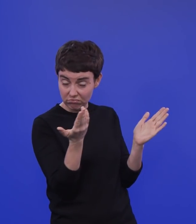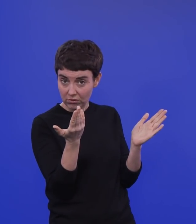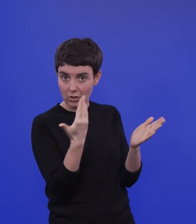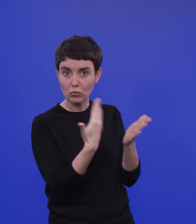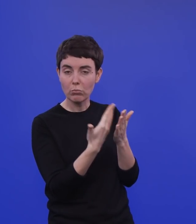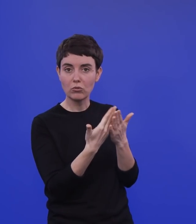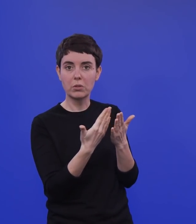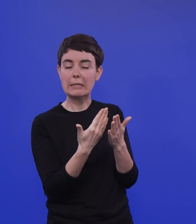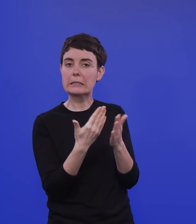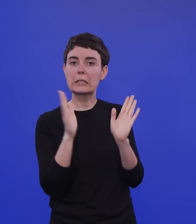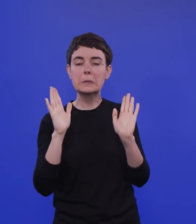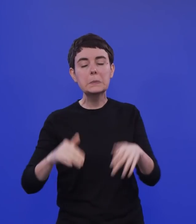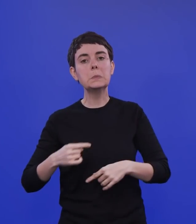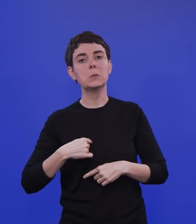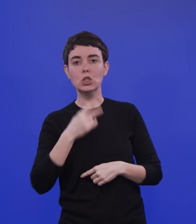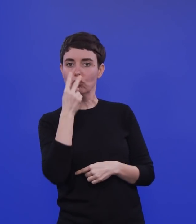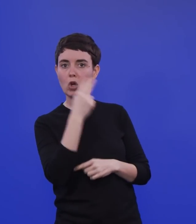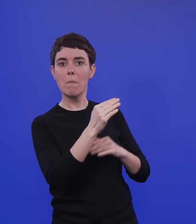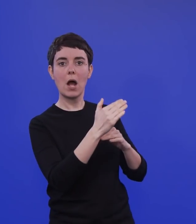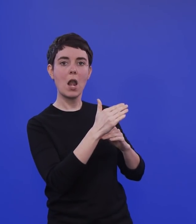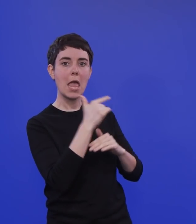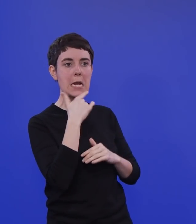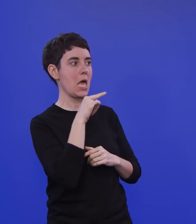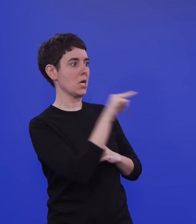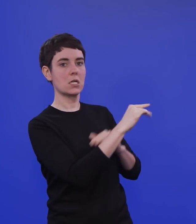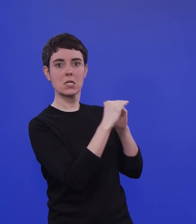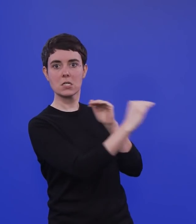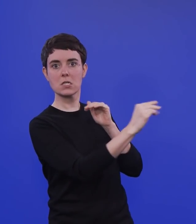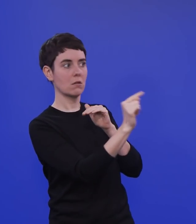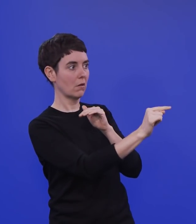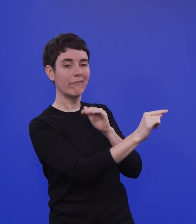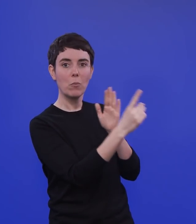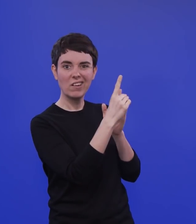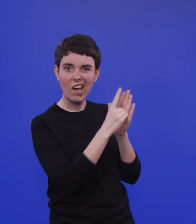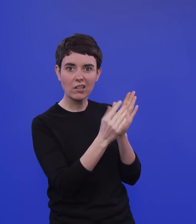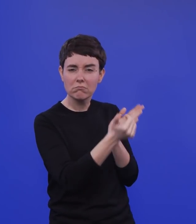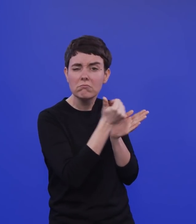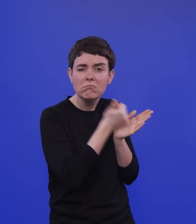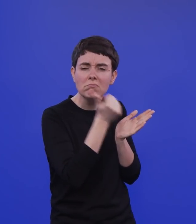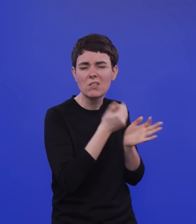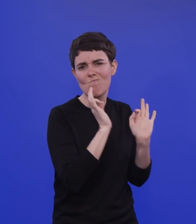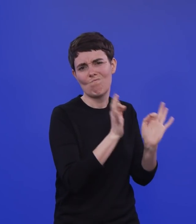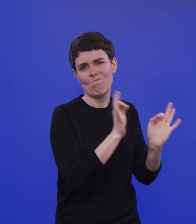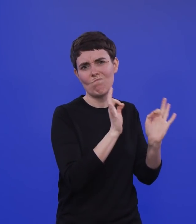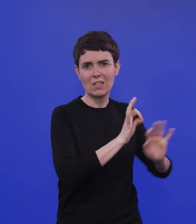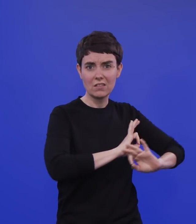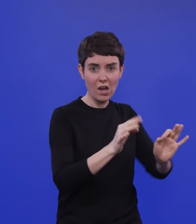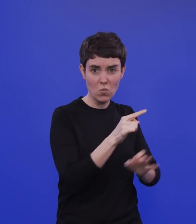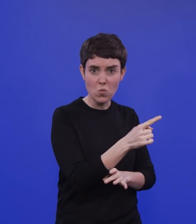sagt, dann lass uns jetzt mal eingestehen, dann gucken wir jetzt nur mal nach England, wo die Daten anders und besser erhoben werden und nehmen das